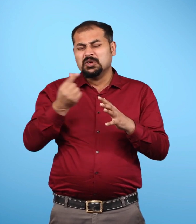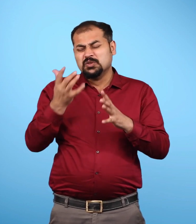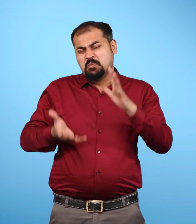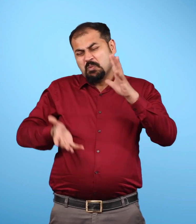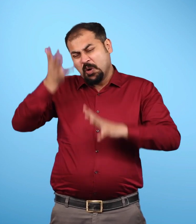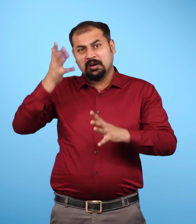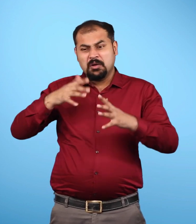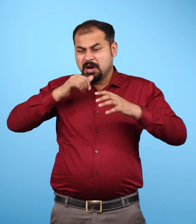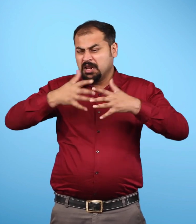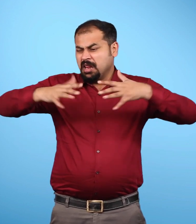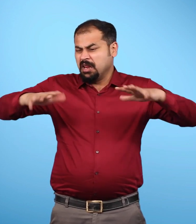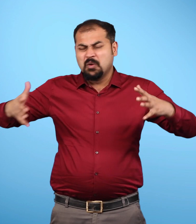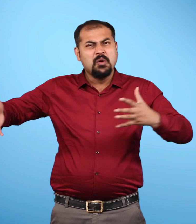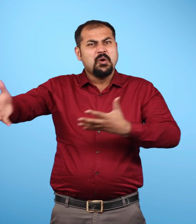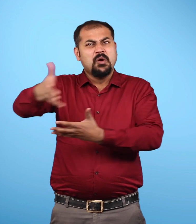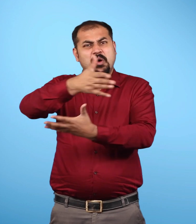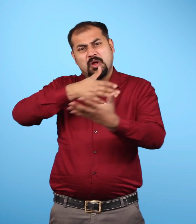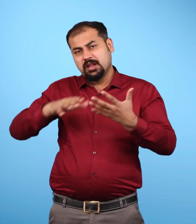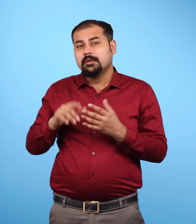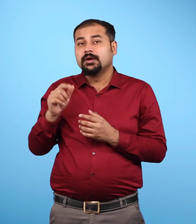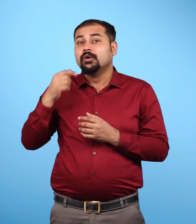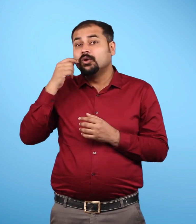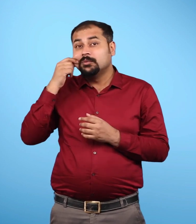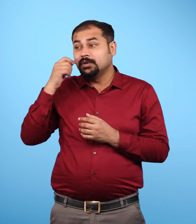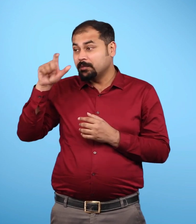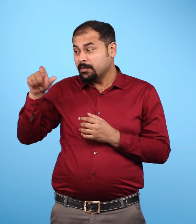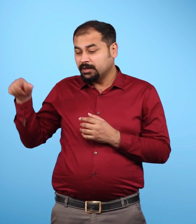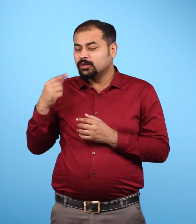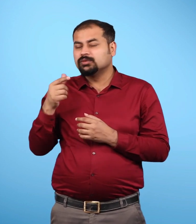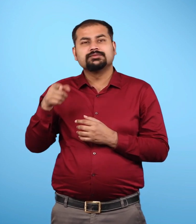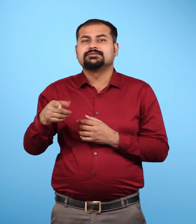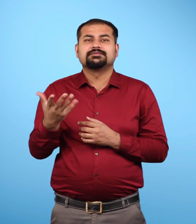वह इतना अधिक खारा होता है कि मानव के उपियोग में नहीं आ सकता है